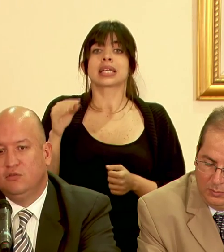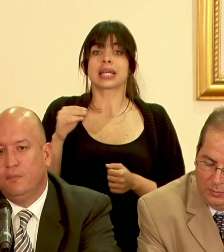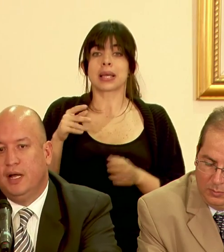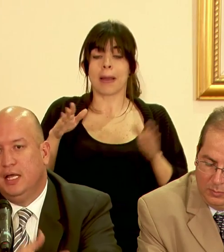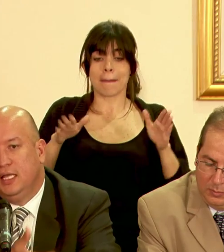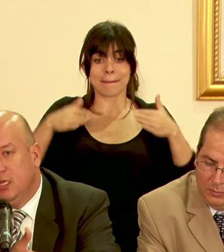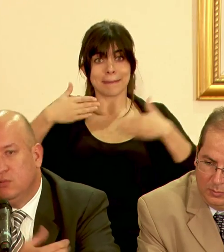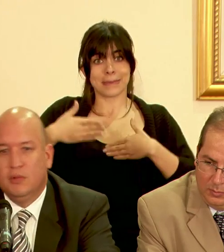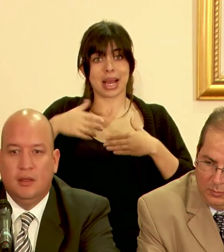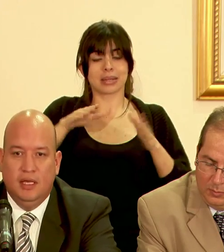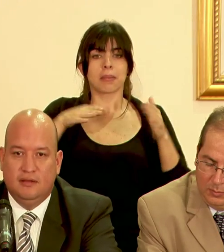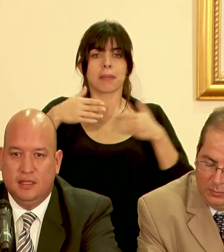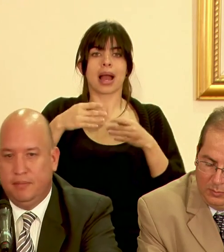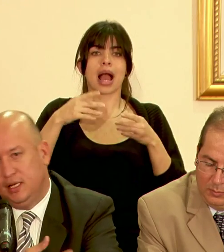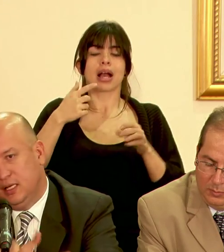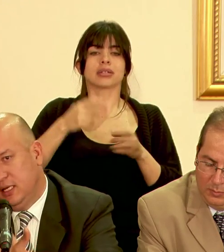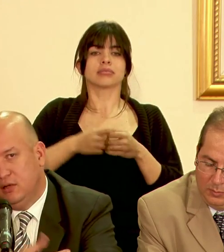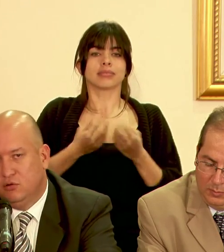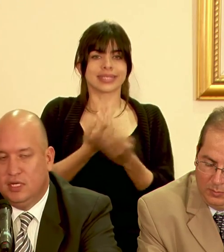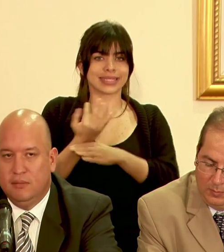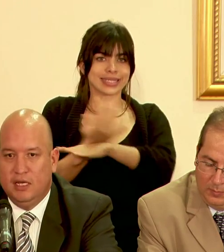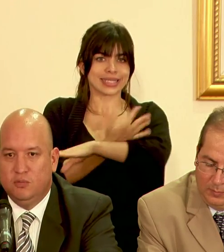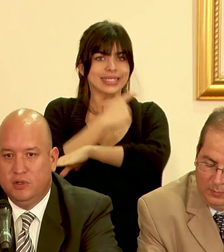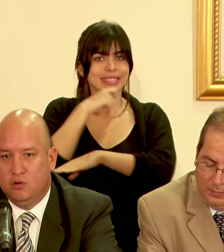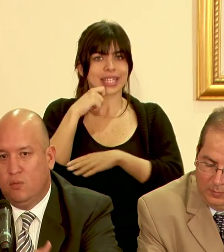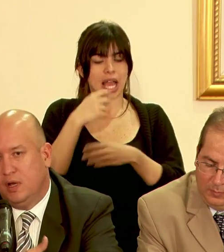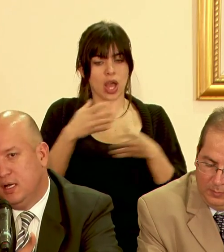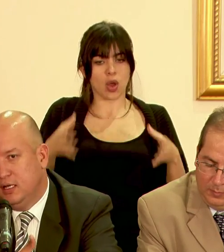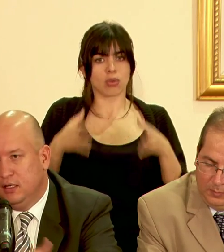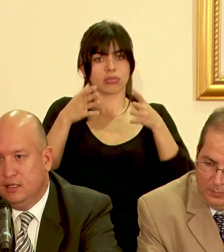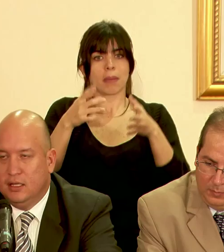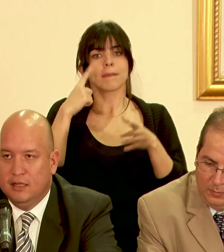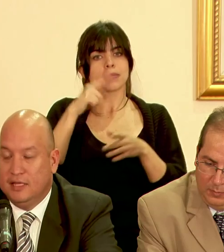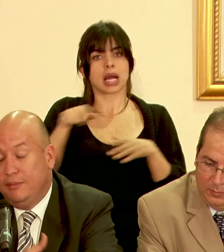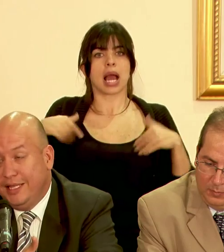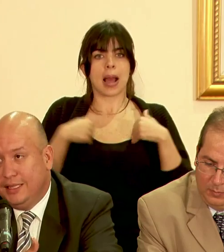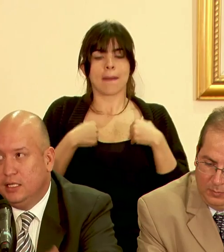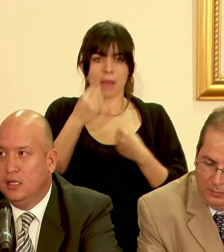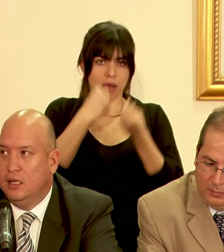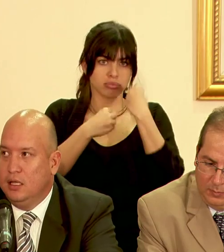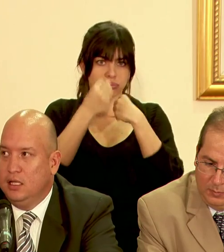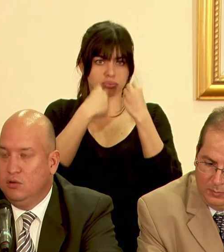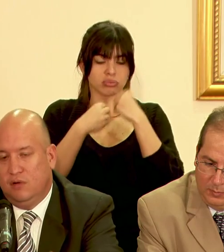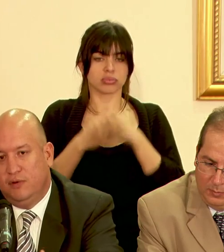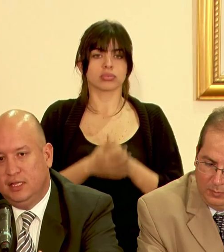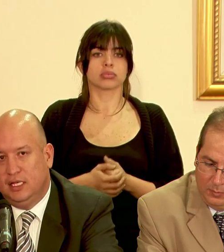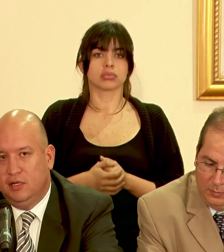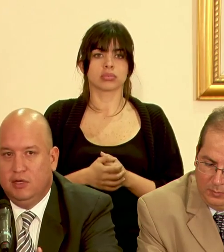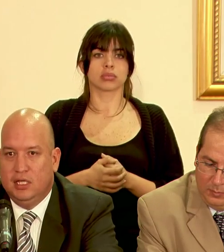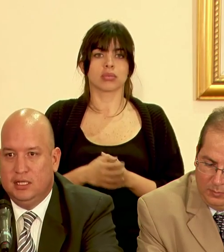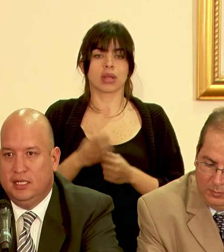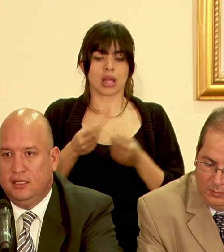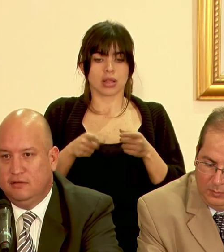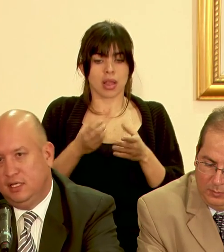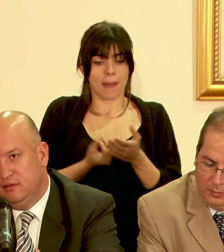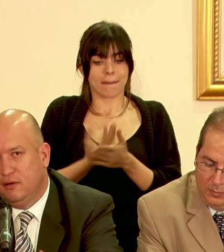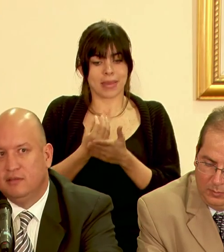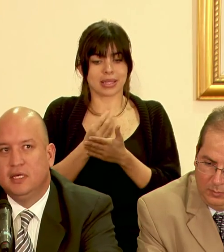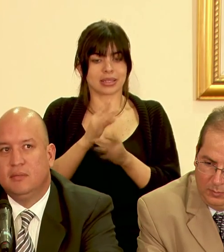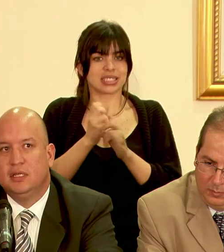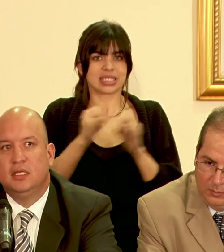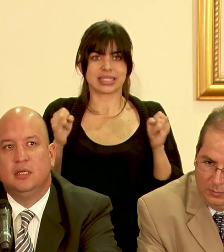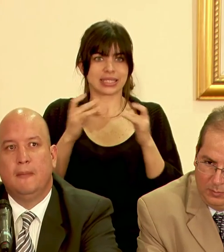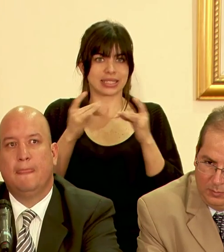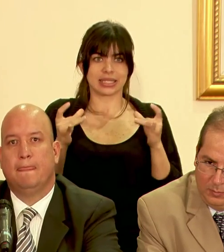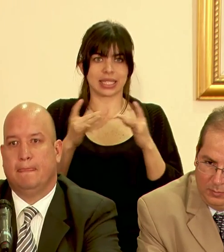pacas son pacas de heno para que los animales pues coman se alimenten de una fuente libre de ceniza